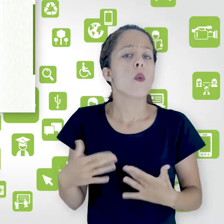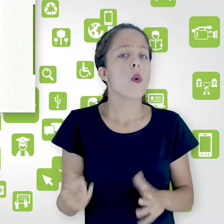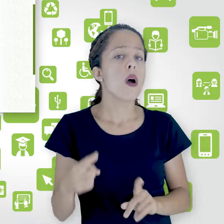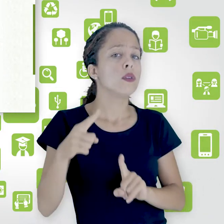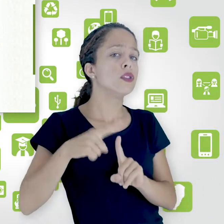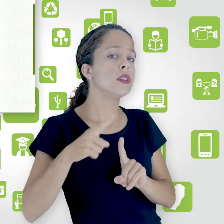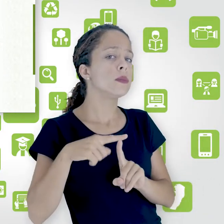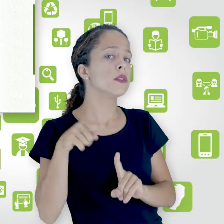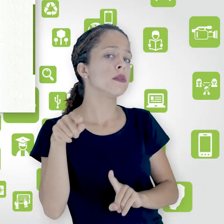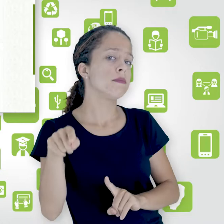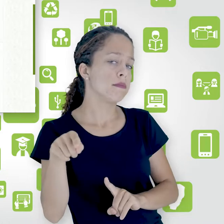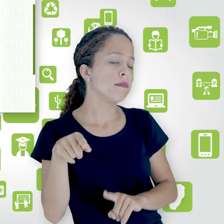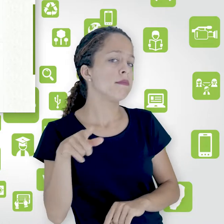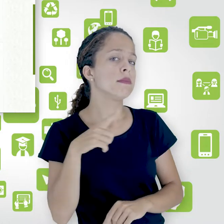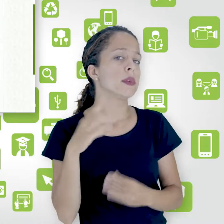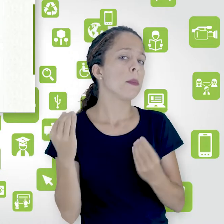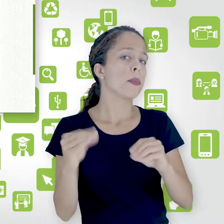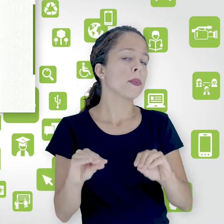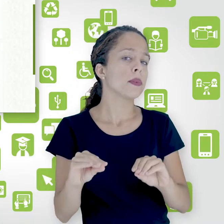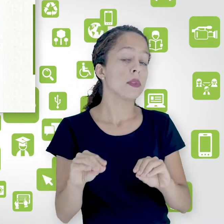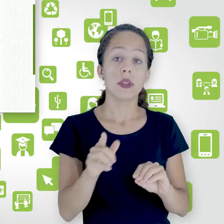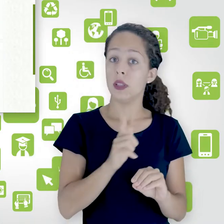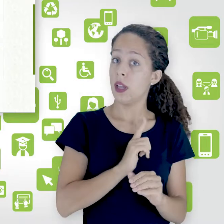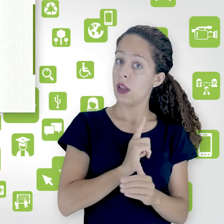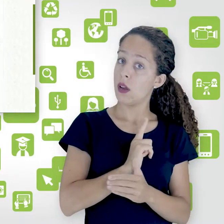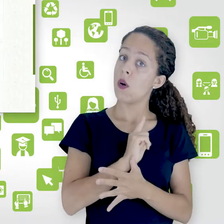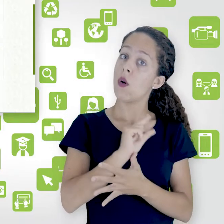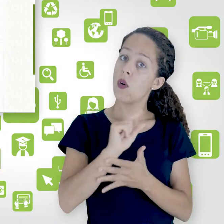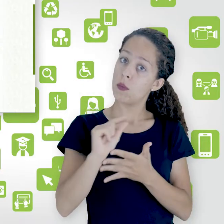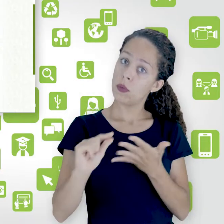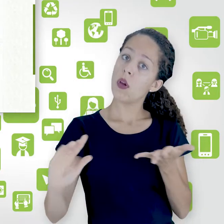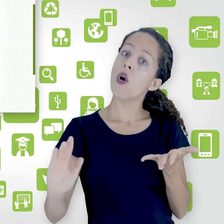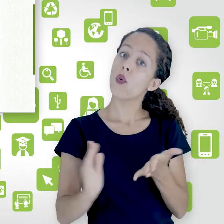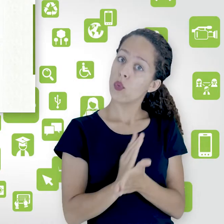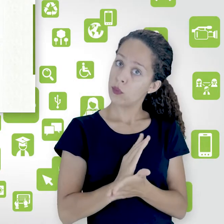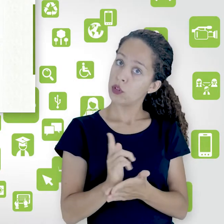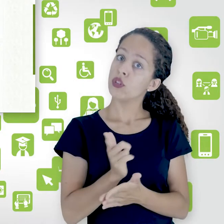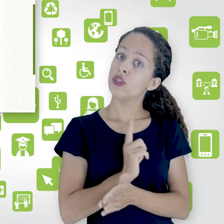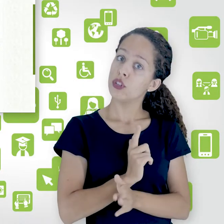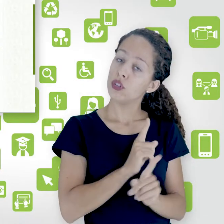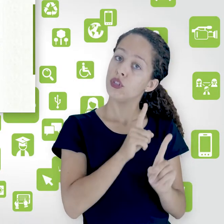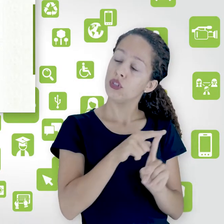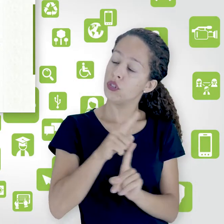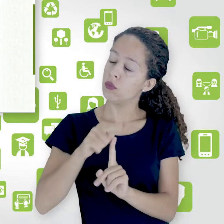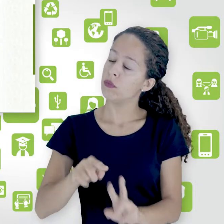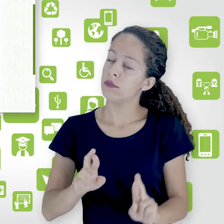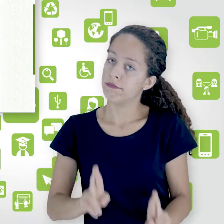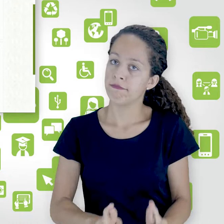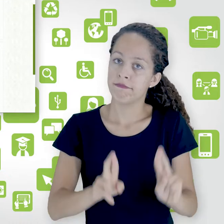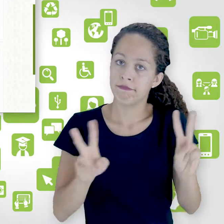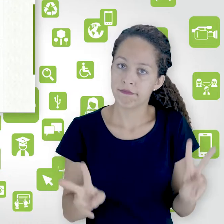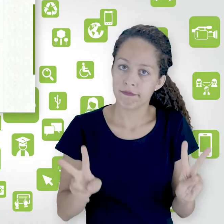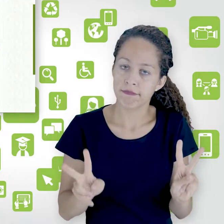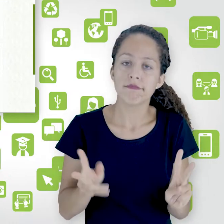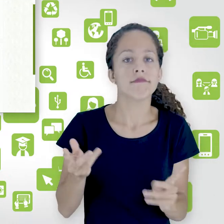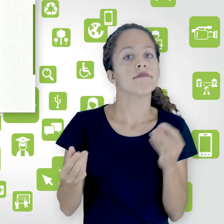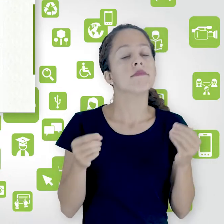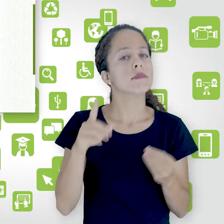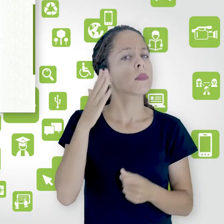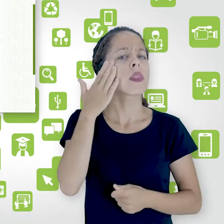você tem aqui algumas opções de tipo de fórum né e para entender sobre cada uma delas é bom você